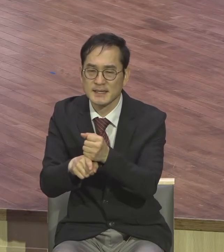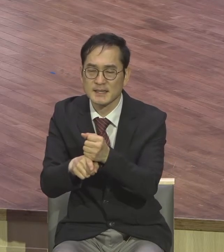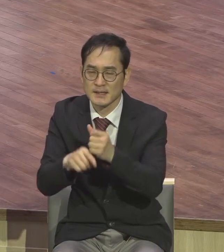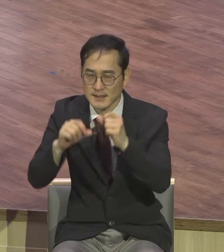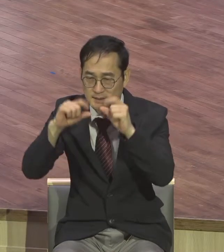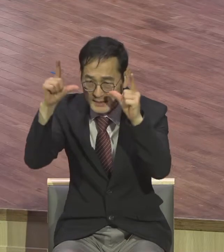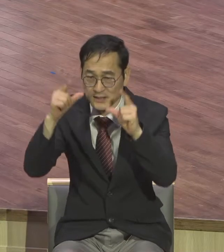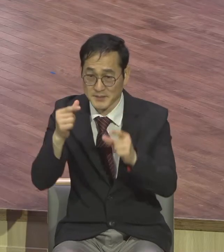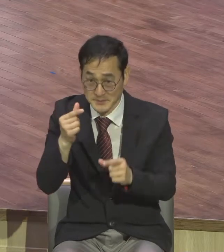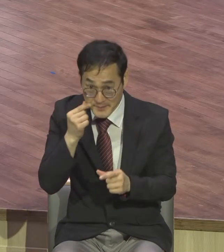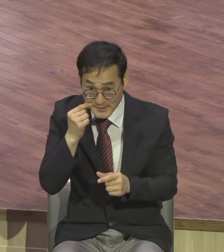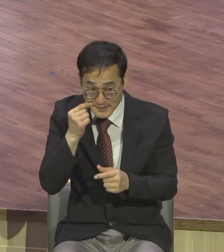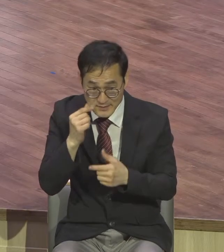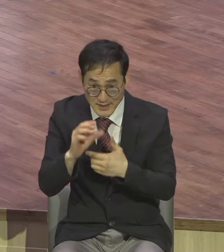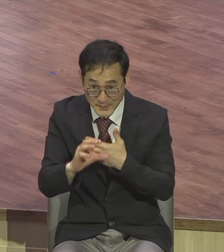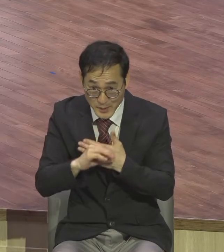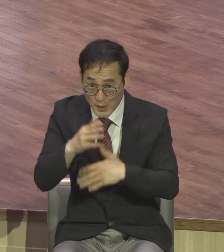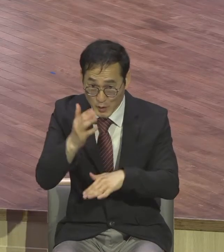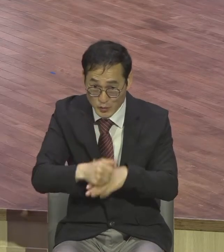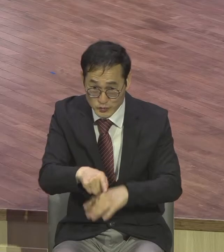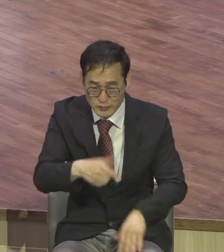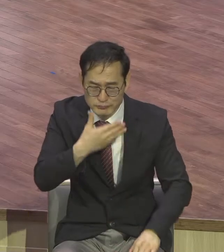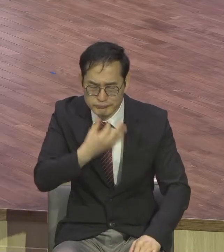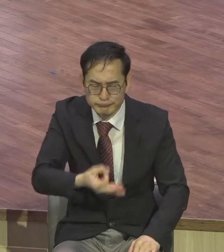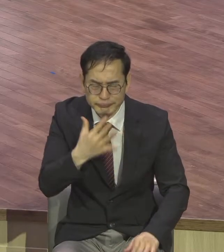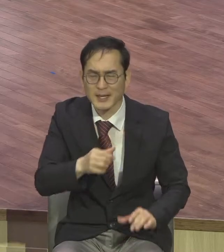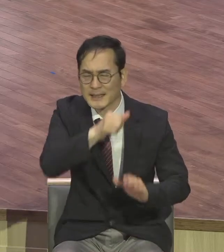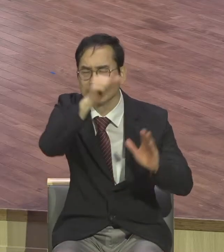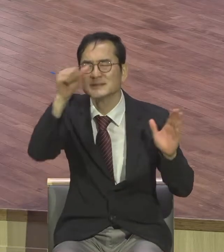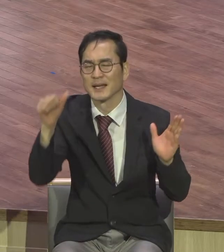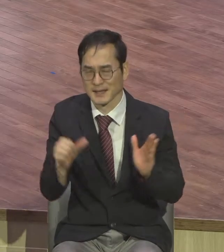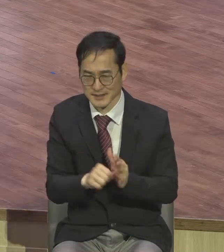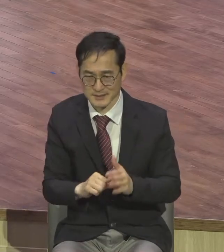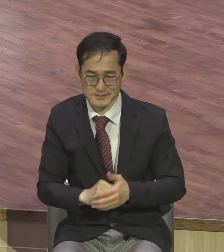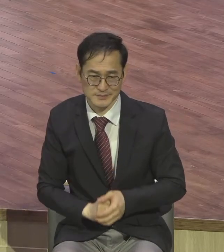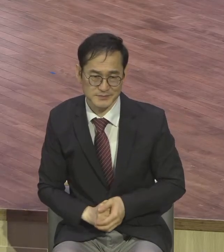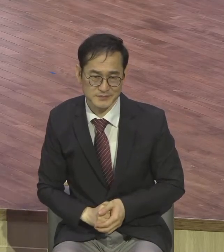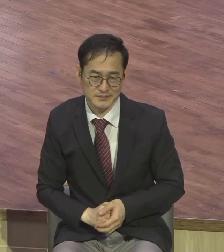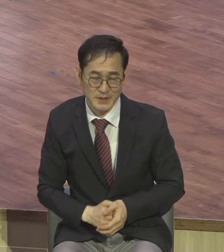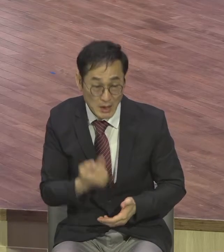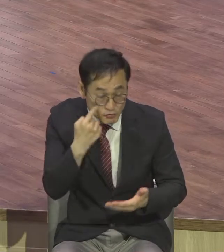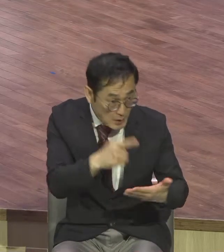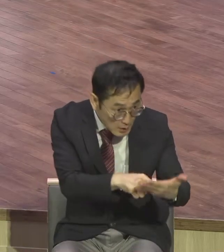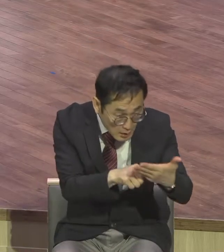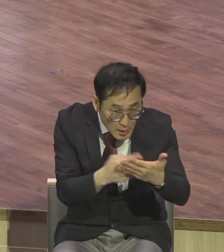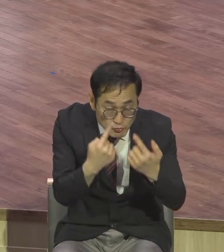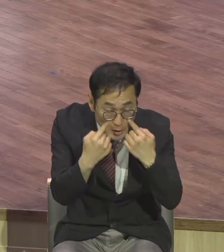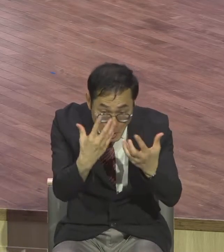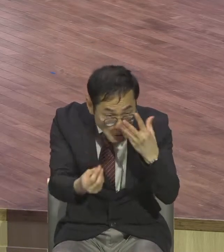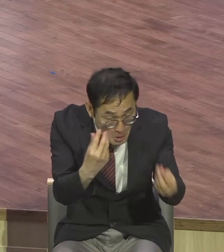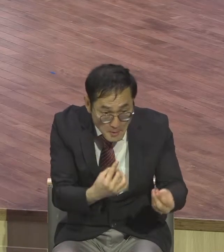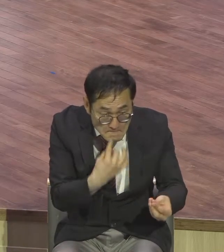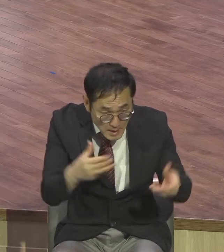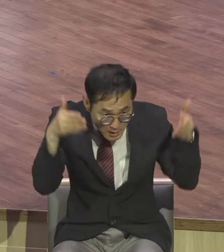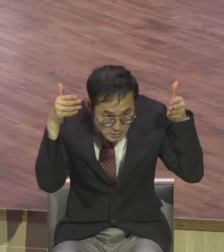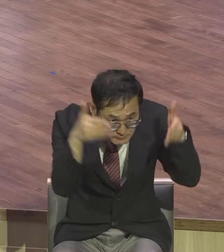서러운 인생입니다 전부 서러운 가지고 눈에 보이는 그거 가지고 그거 가지고 죽을 수입니다